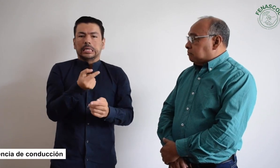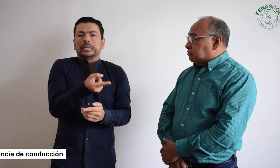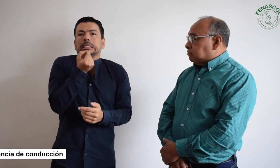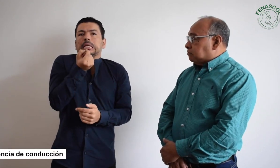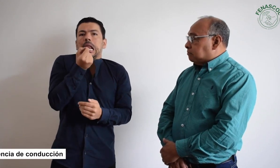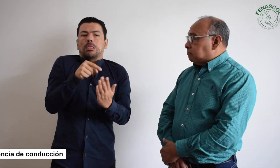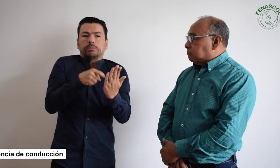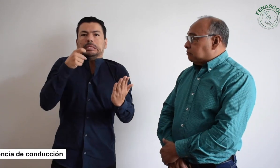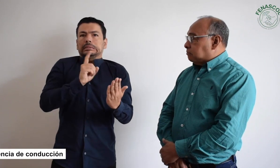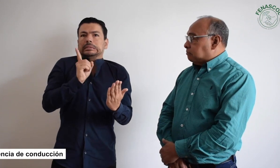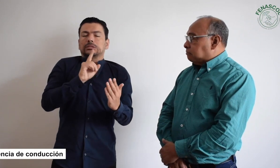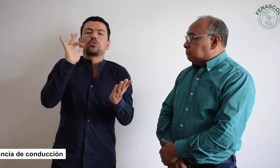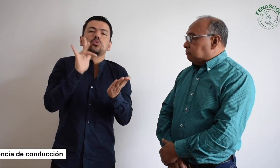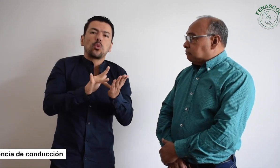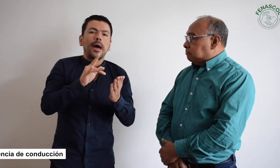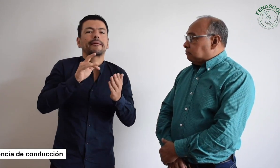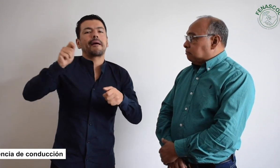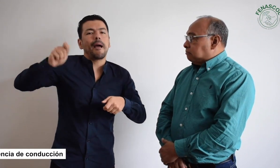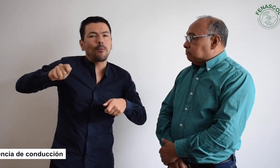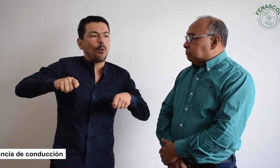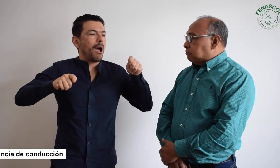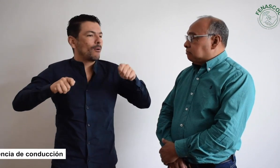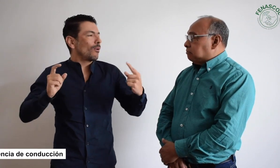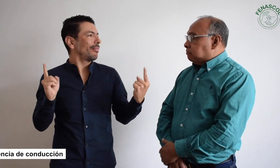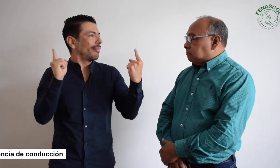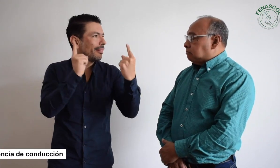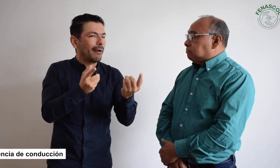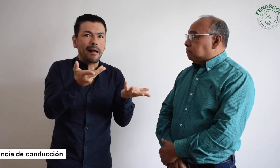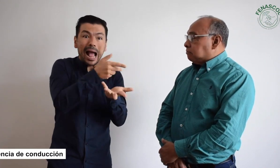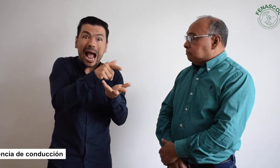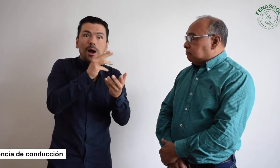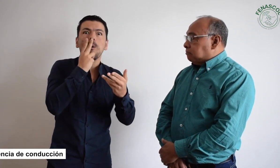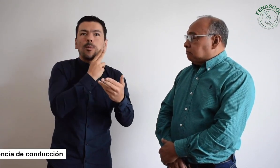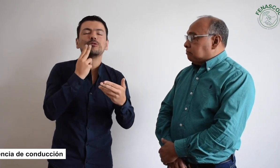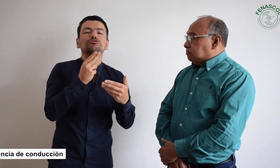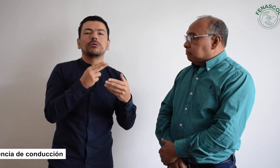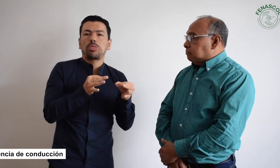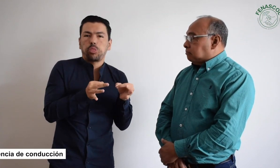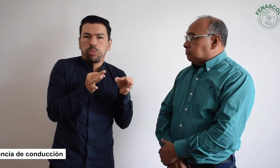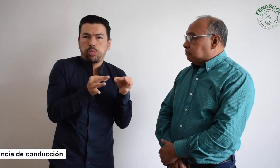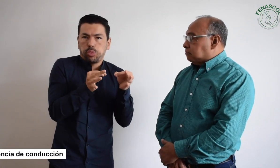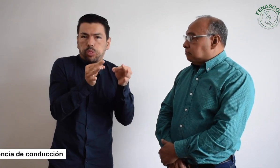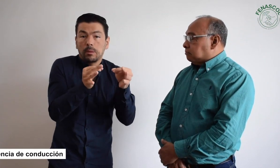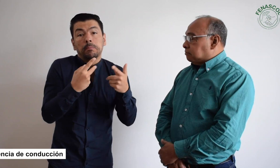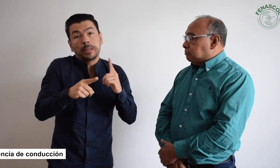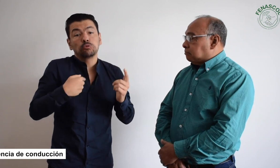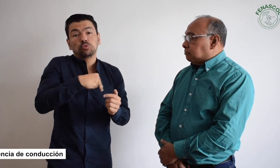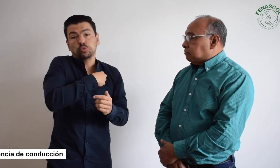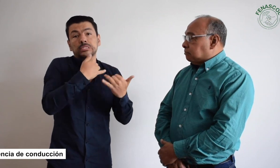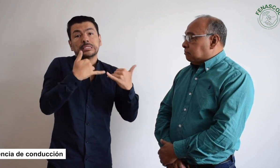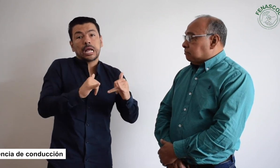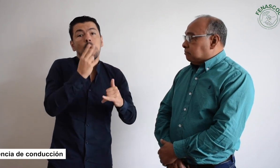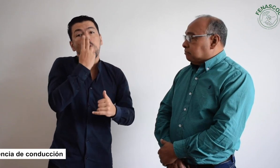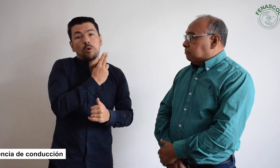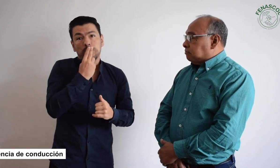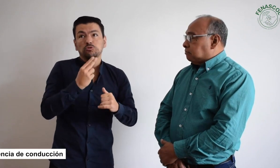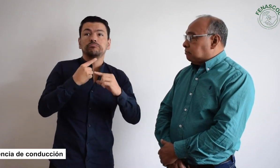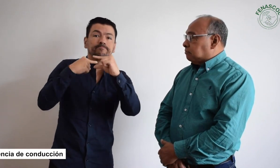esos apoyos auditivos. Entonces, se deben reunir entre abogados y demás. Ese fue el compromiso y se ha postergado. Nosotros como